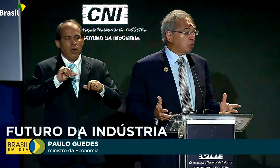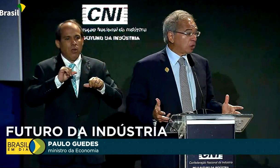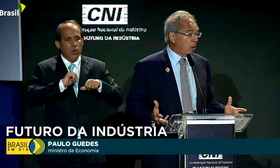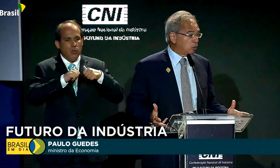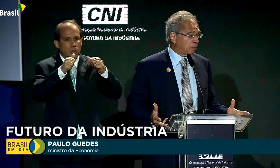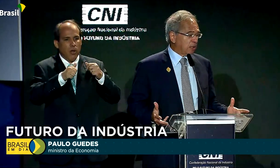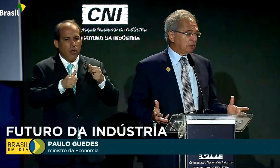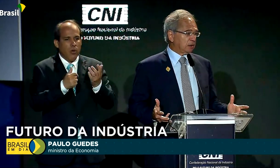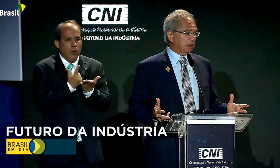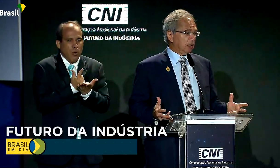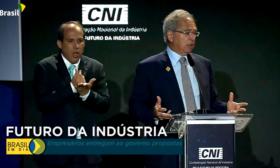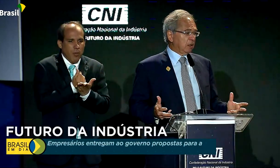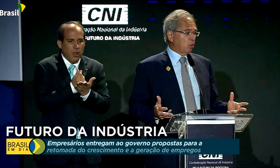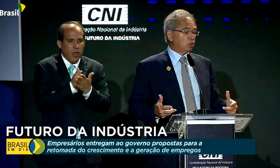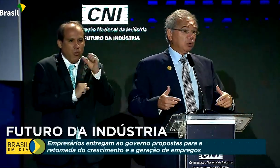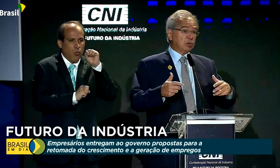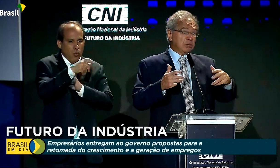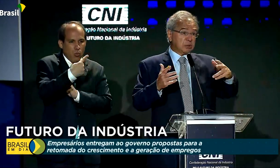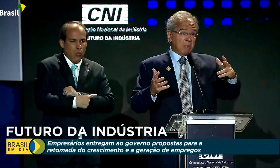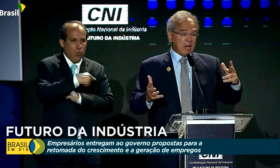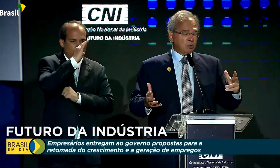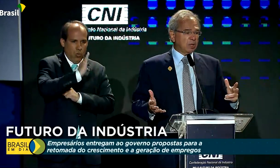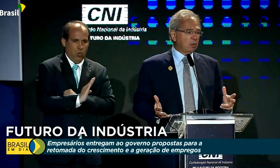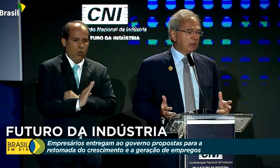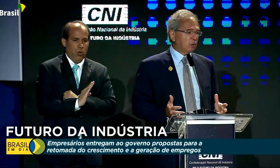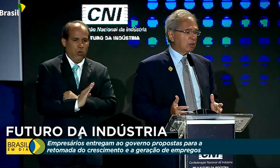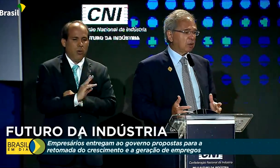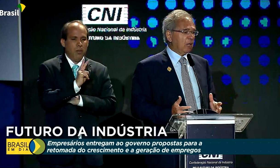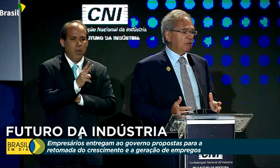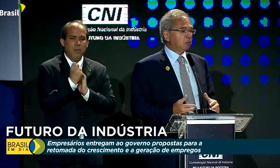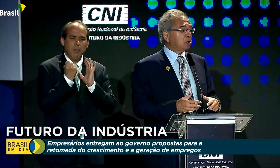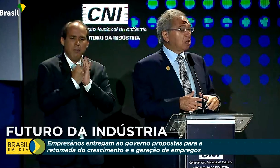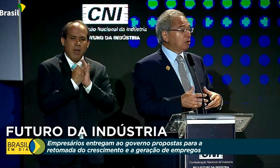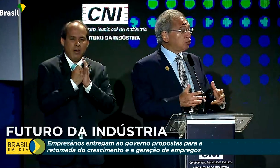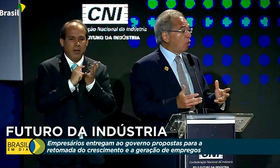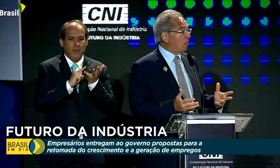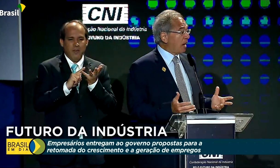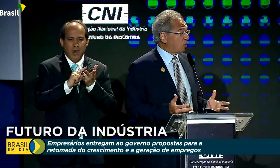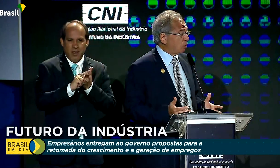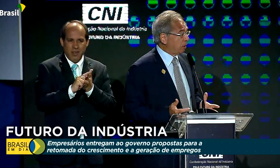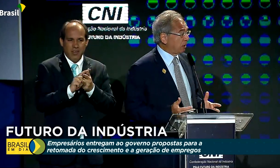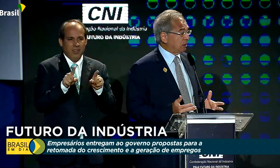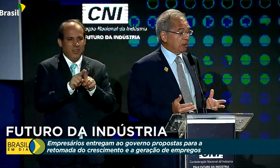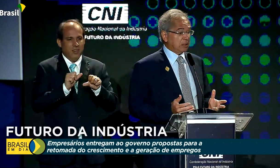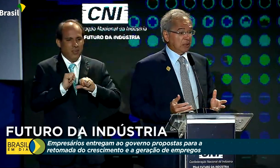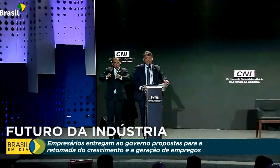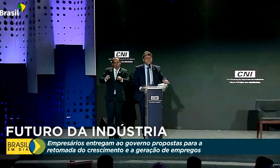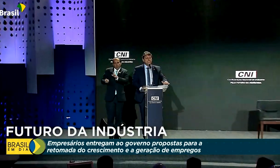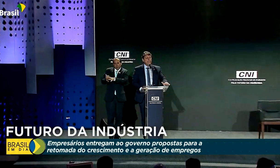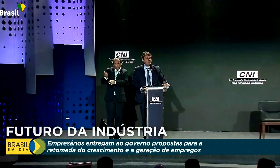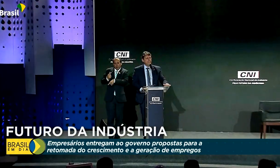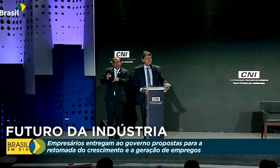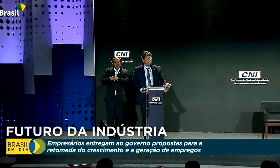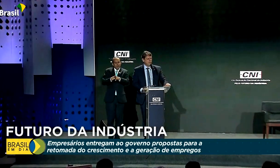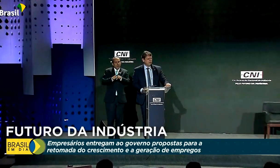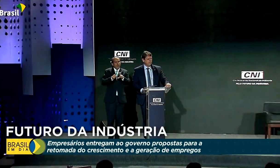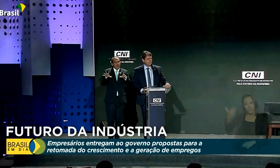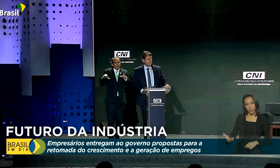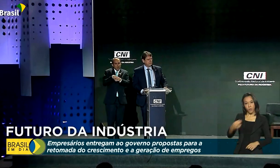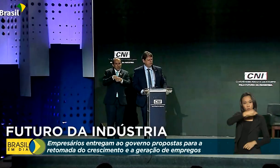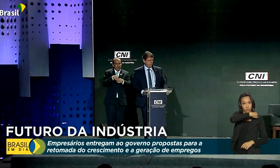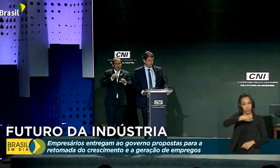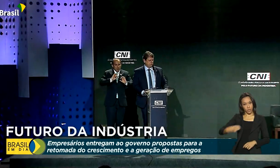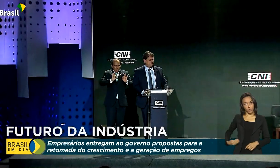institucional do país. Com todos esses marcos regulatórios. Vamos transformar a economia brasileira. O ministro da